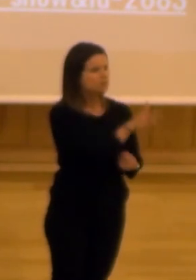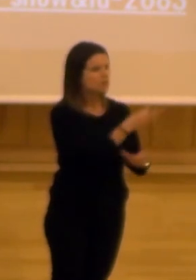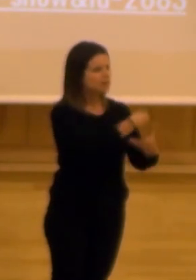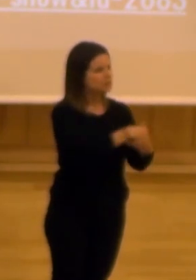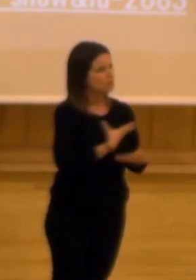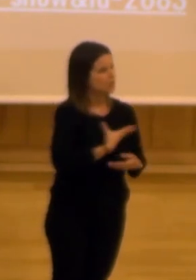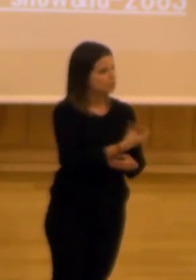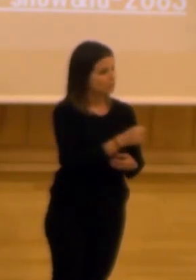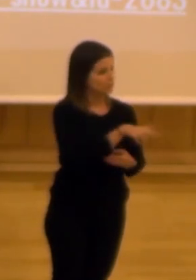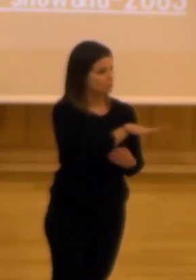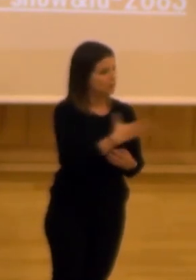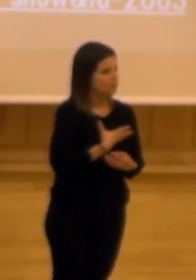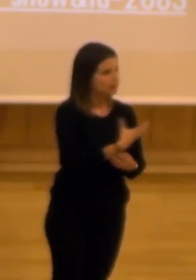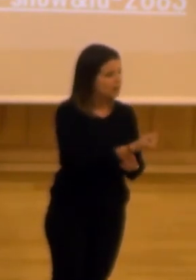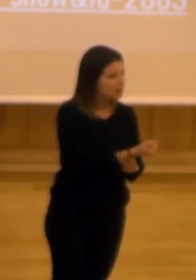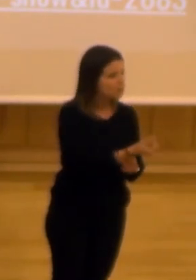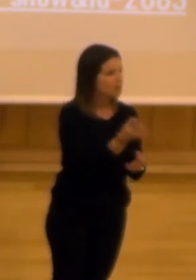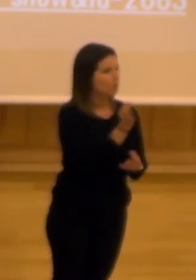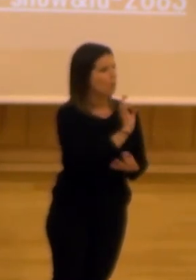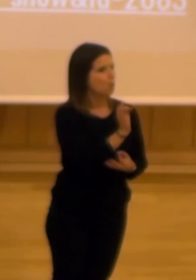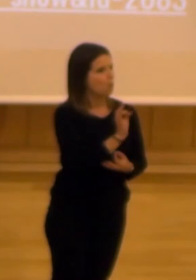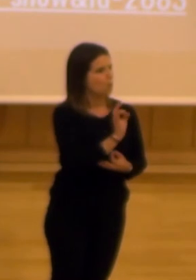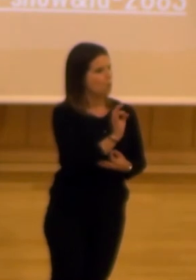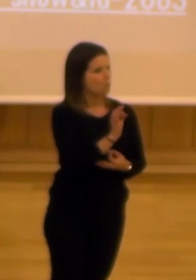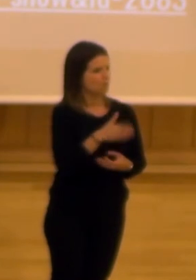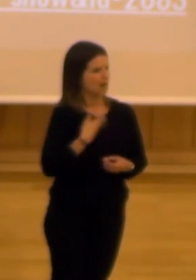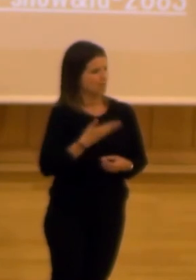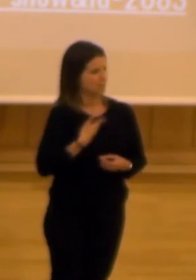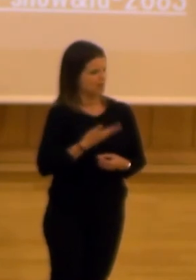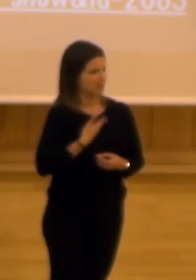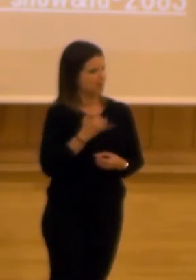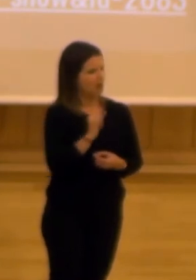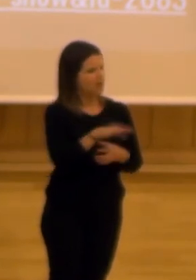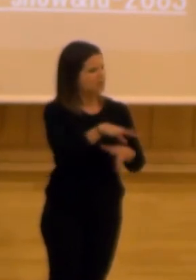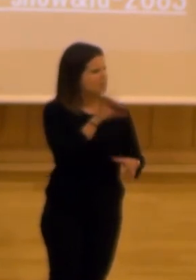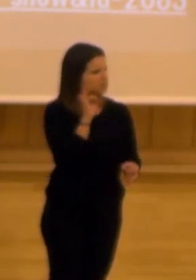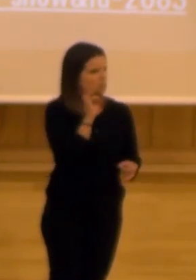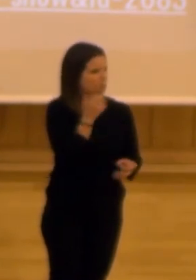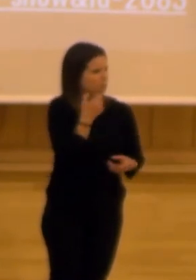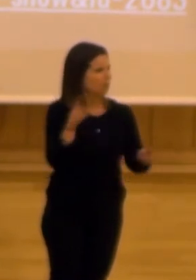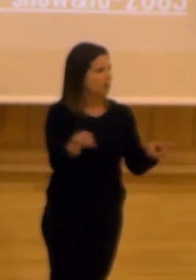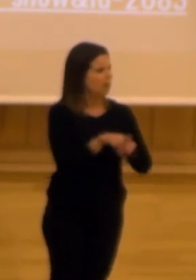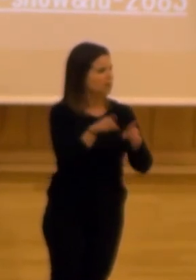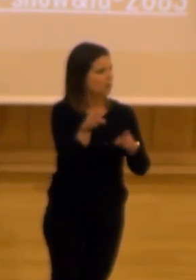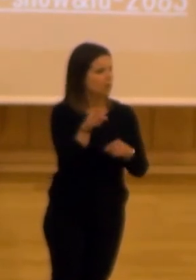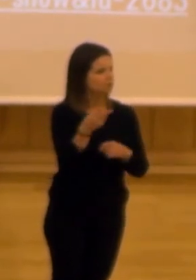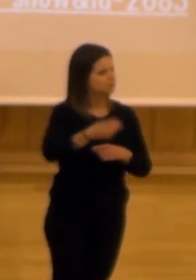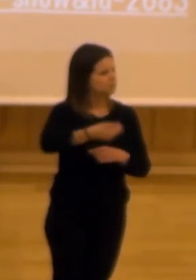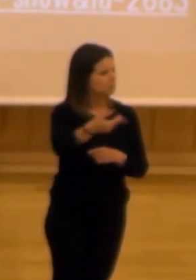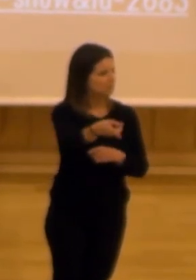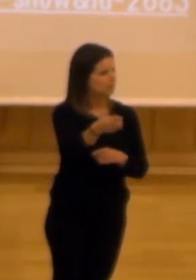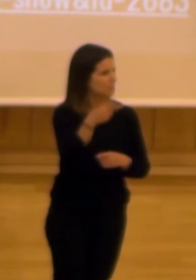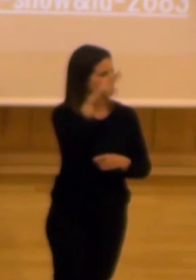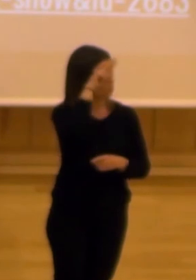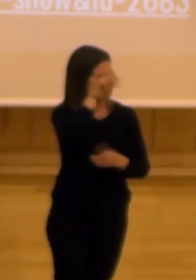en el ayuntamiento en la plaza del Carmen o en la hermanita de los pobres toma decisiones sin tener en cuenta para nada lo que de verdad le